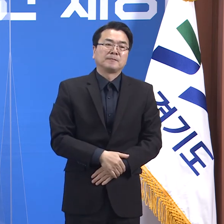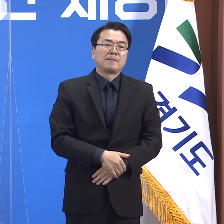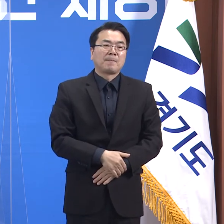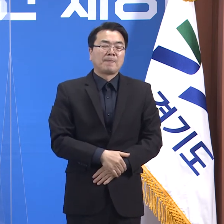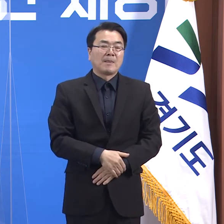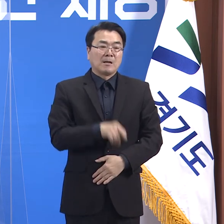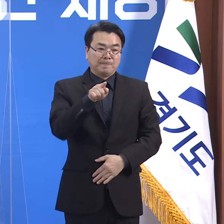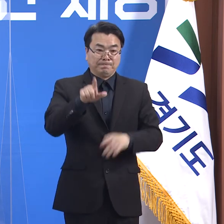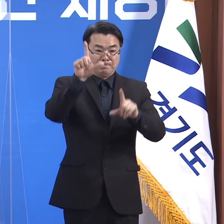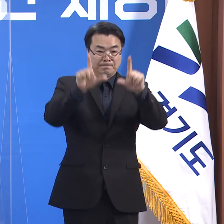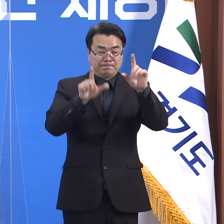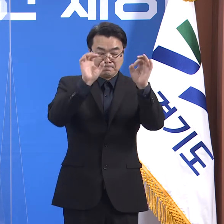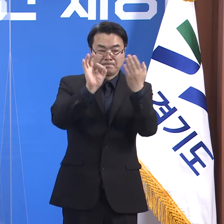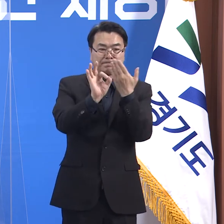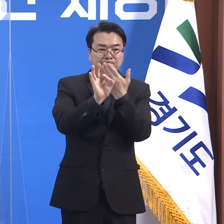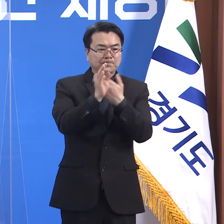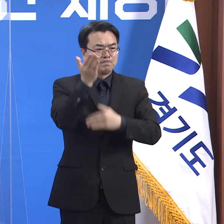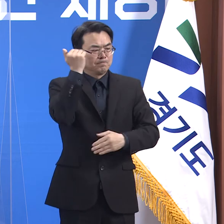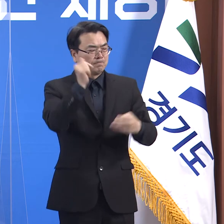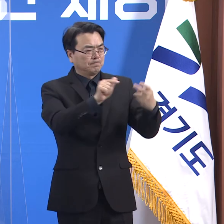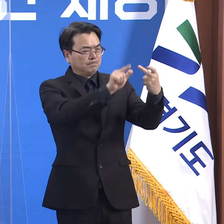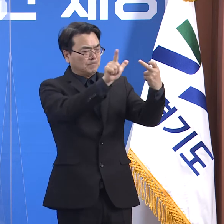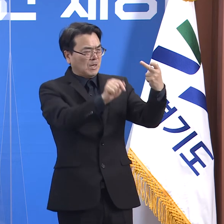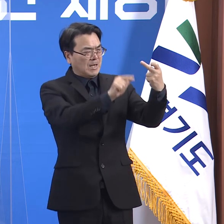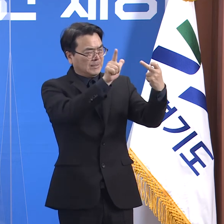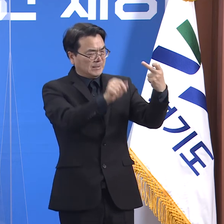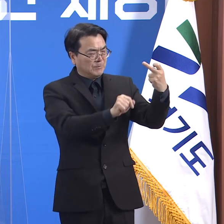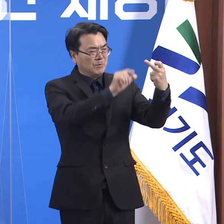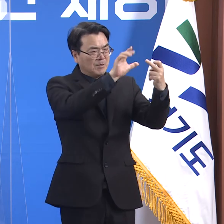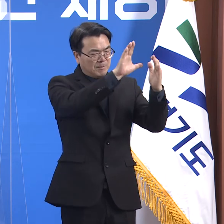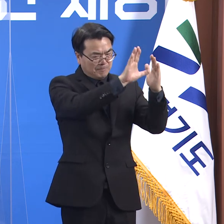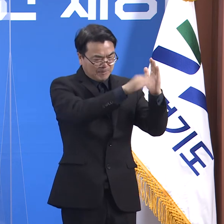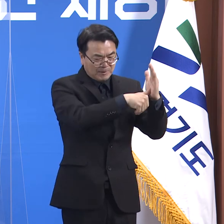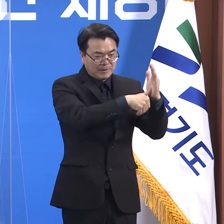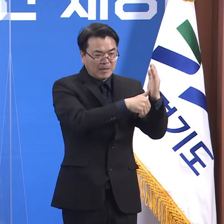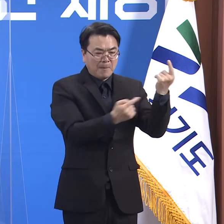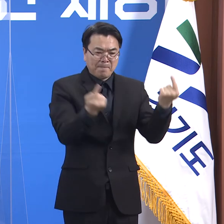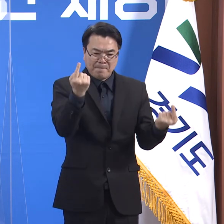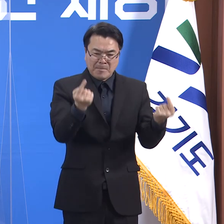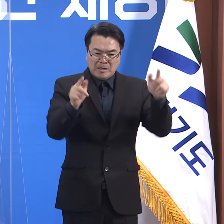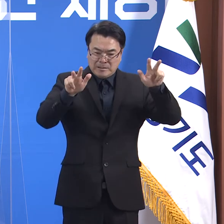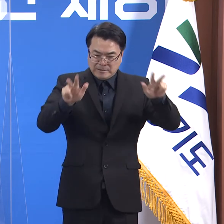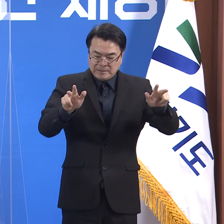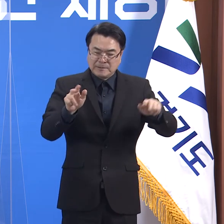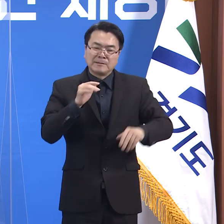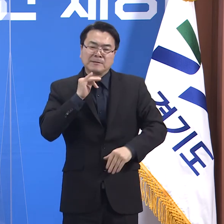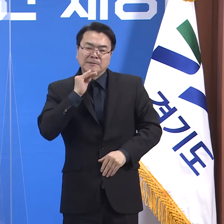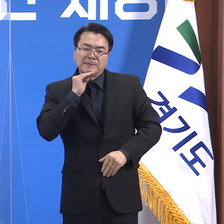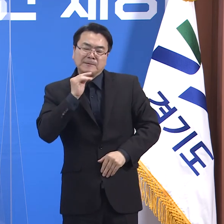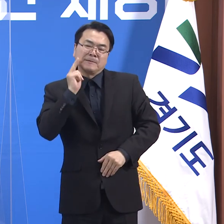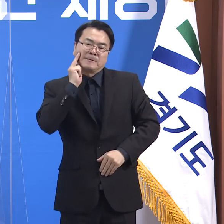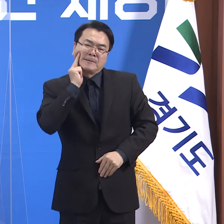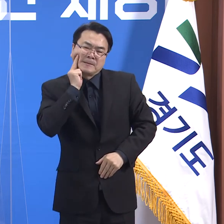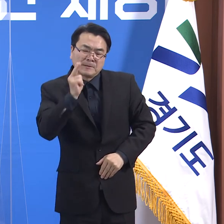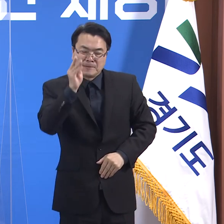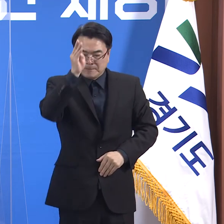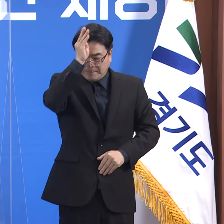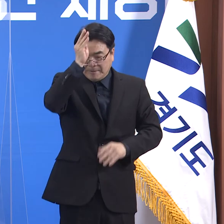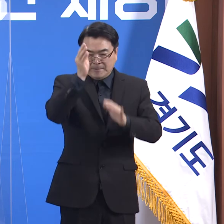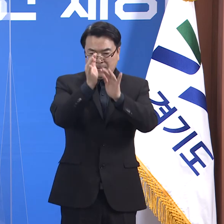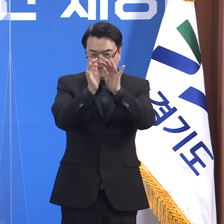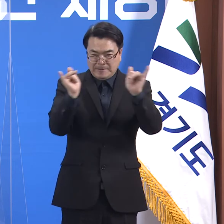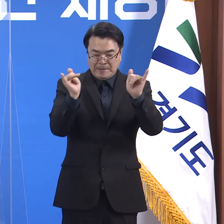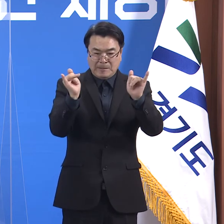이런 현상은 지난 12월 대비 고위 위험군의 코로나19 감염이 조절되고 있음을 알려줍니다.